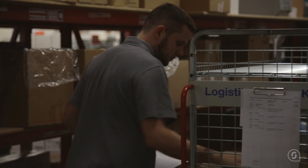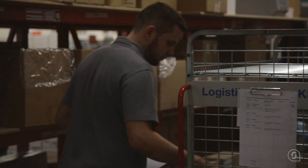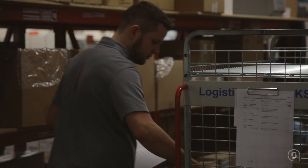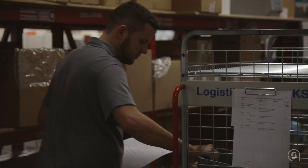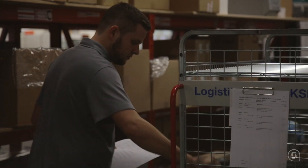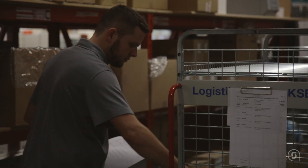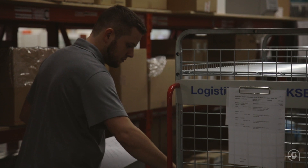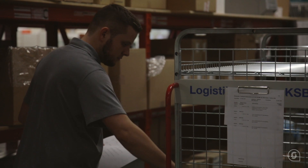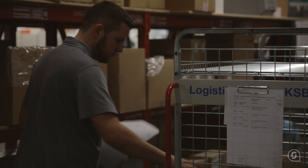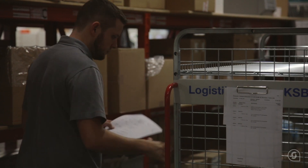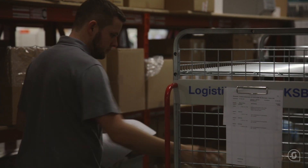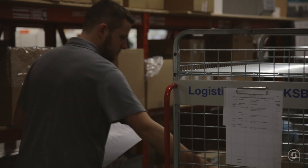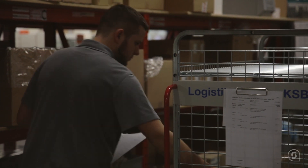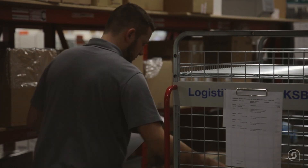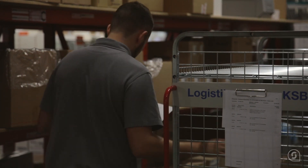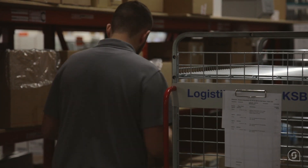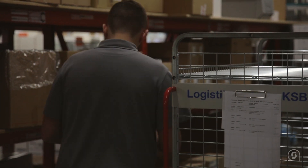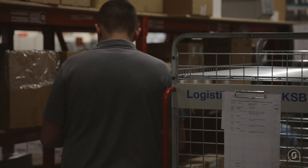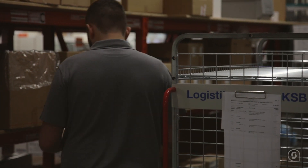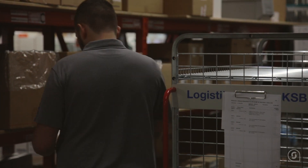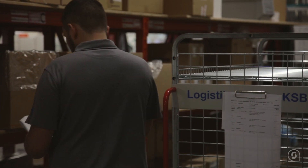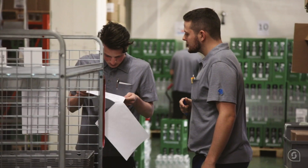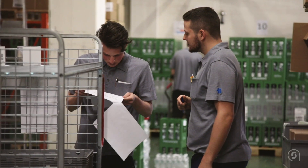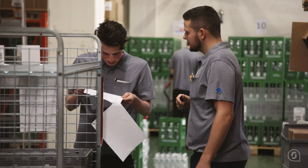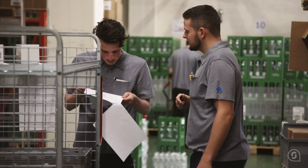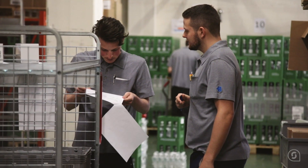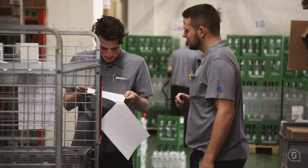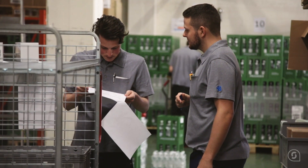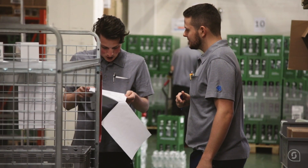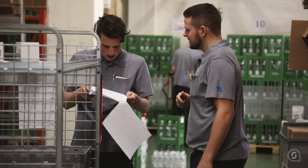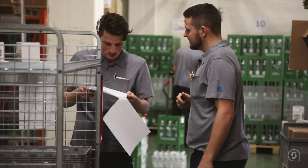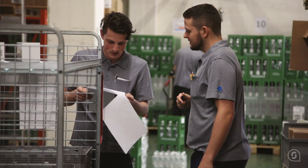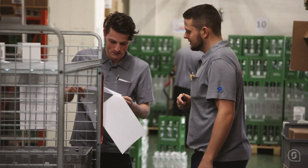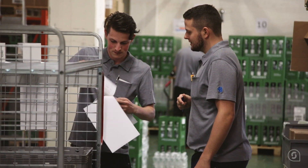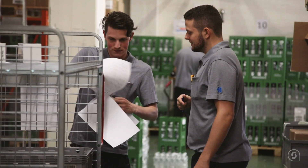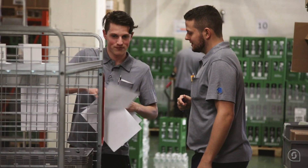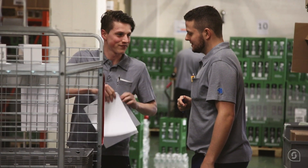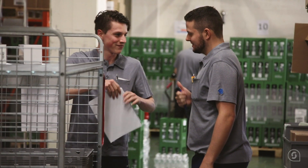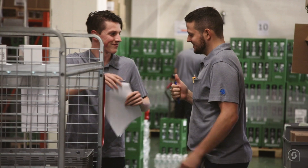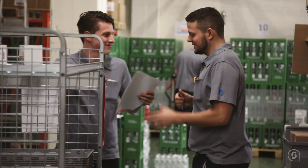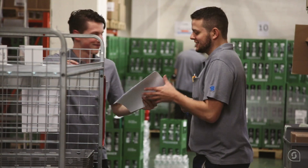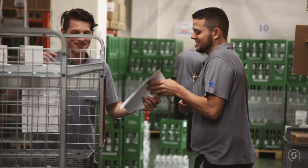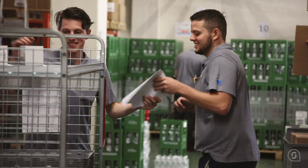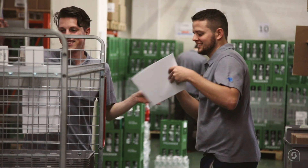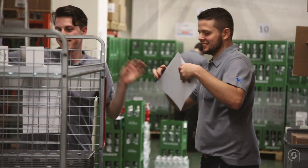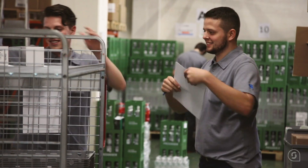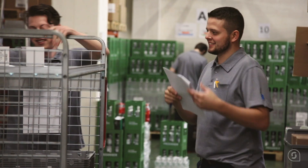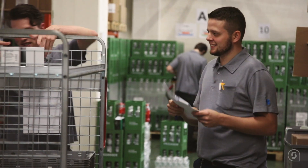Aufgrund der Größe des Spitals trägt Simon eine große Verantwortung. Alle Stationen müssen rechtzeitig mit ausreichend Material